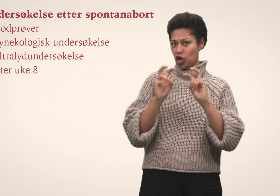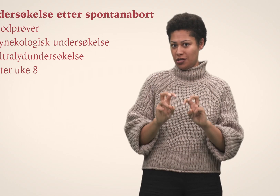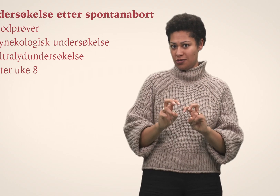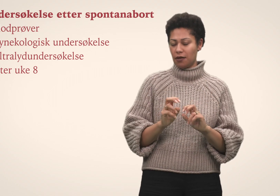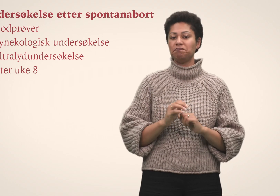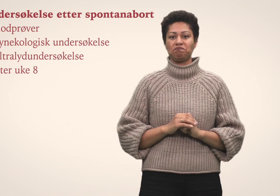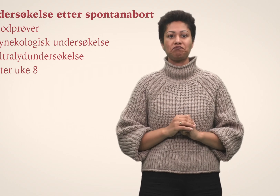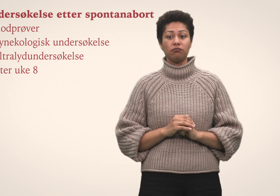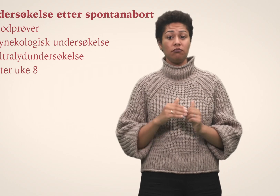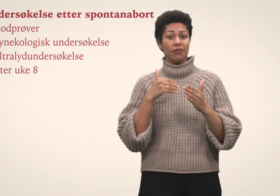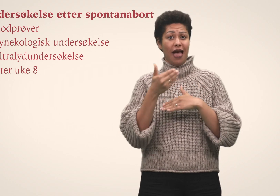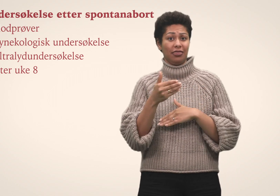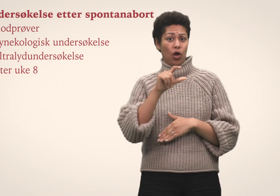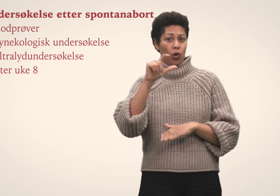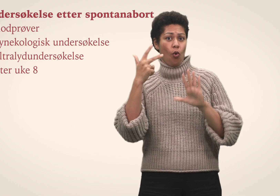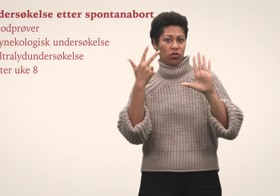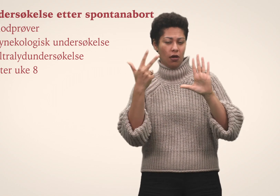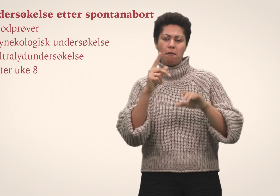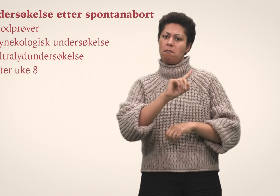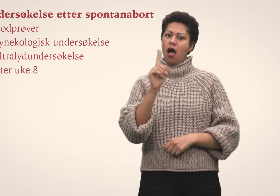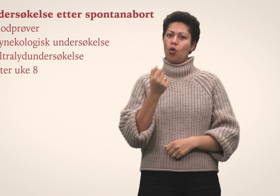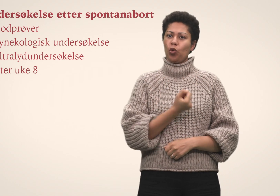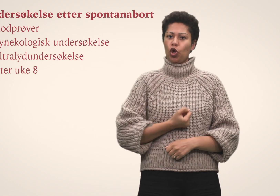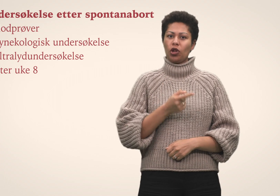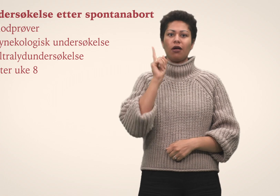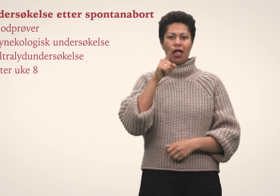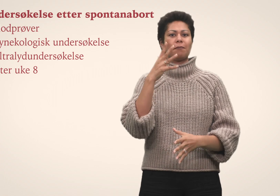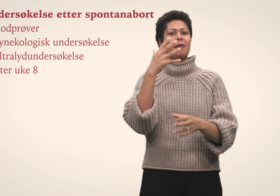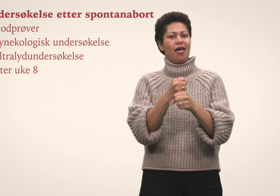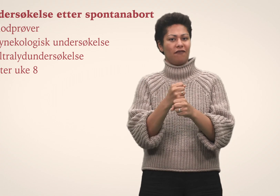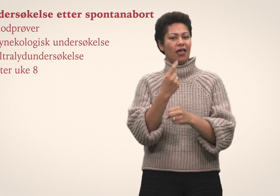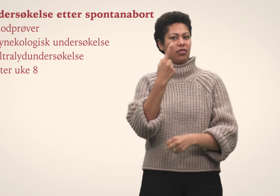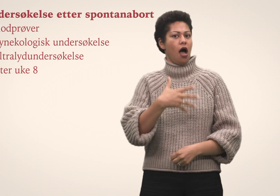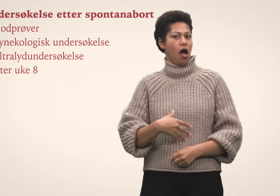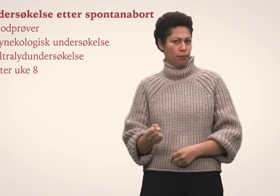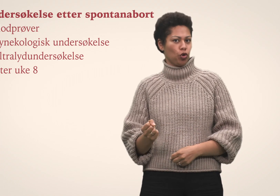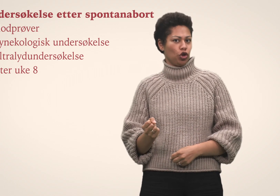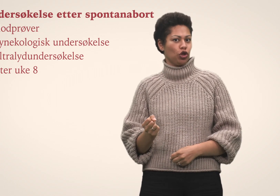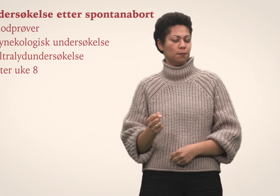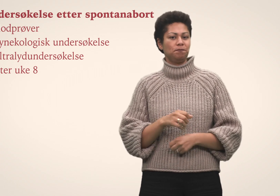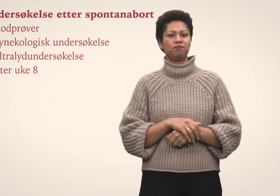Ultralyd undersøkelse. Etter uke åtte er det kun ultralyd som kan bekrefte en abort.